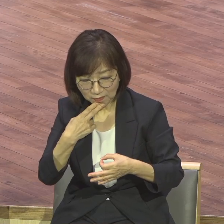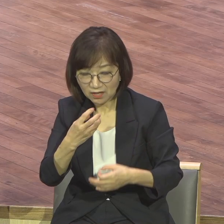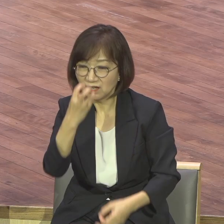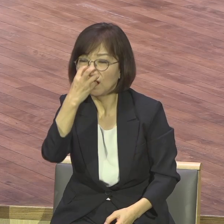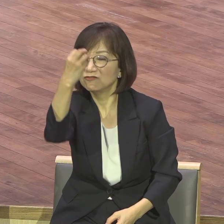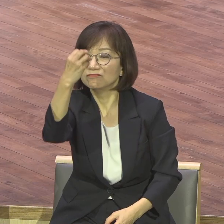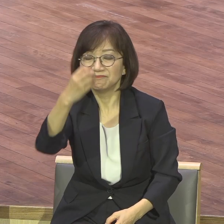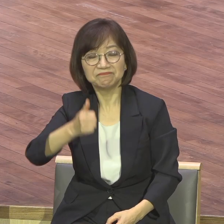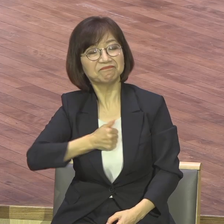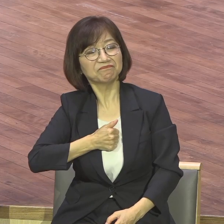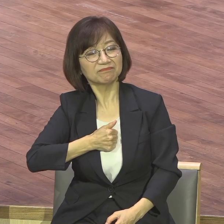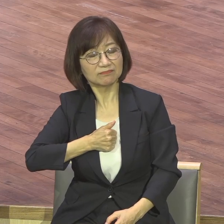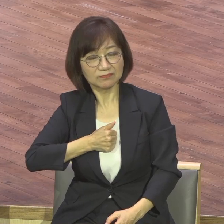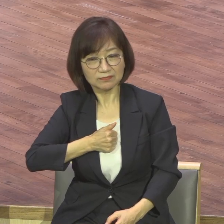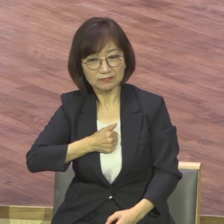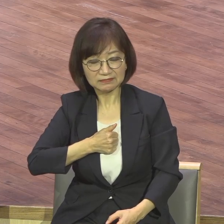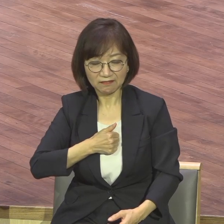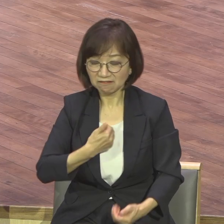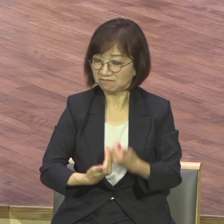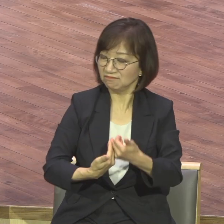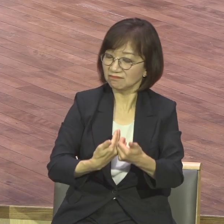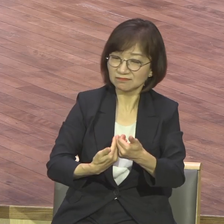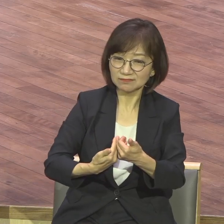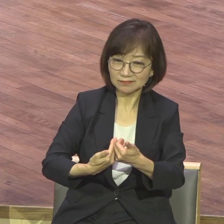갈등이 오는 것입니다 주제 파악을 해라 라는 얘기예요